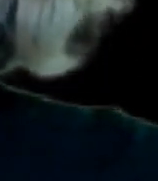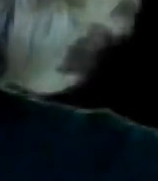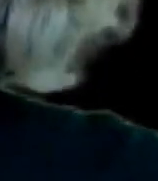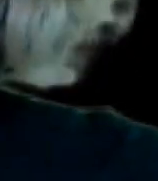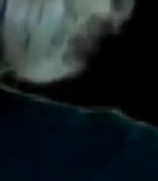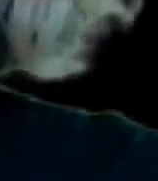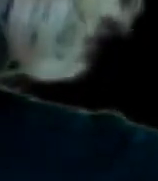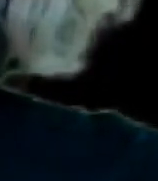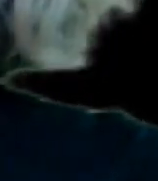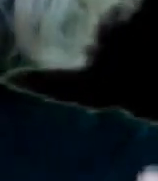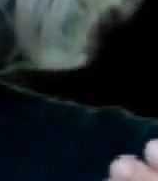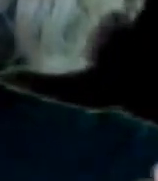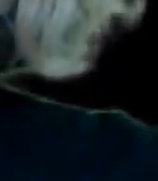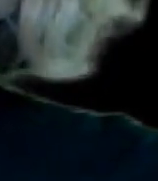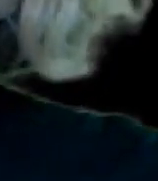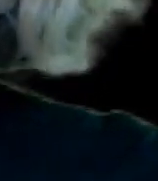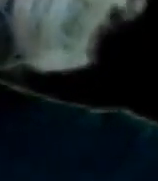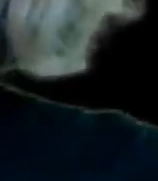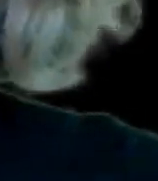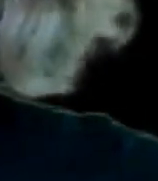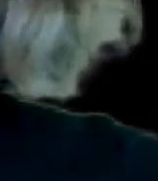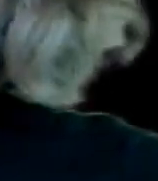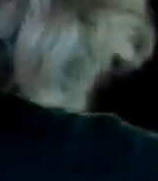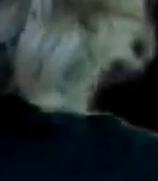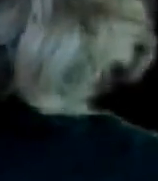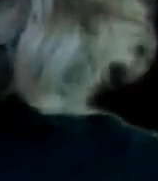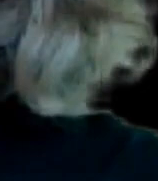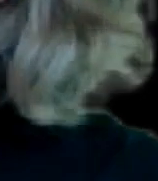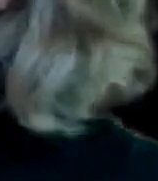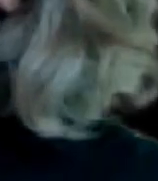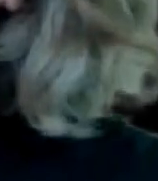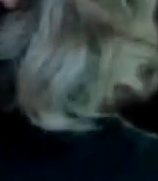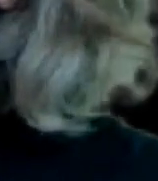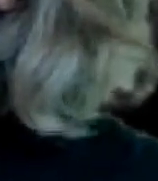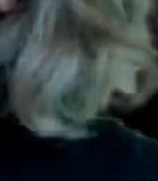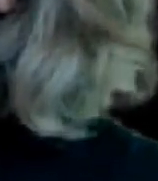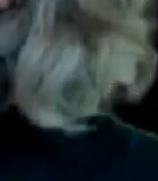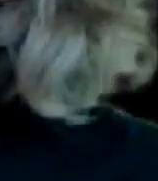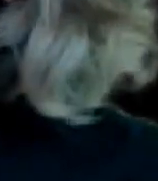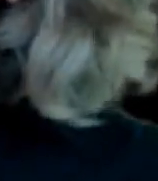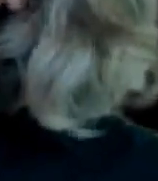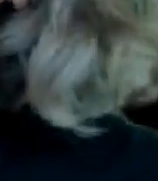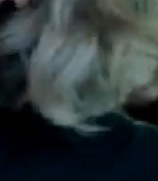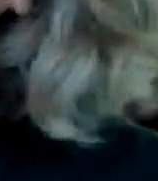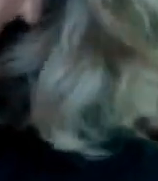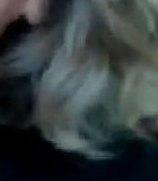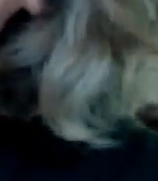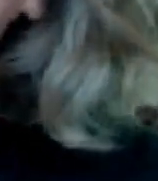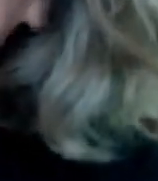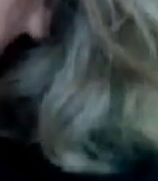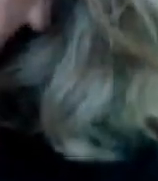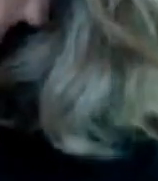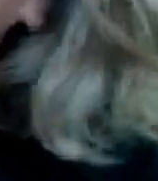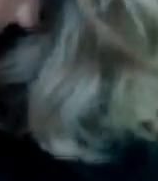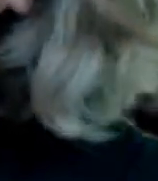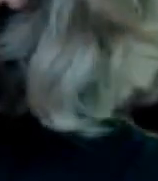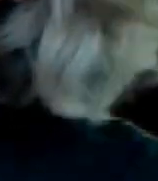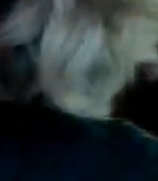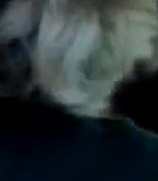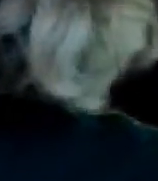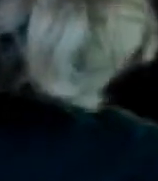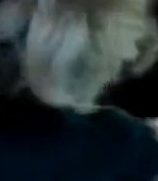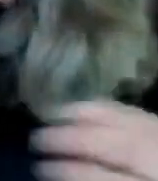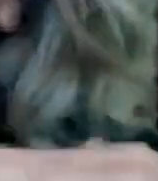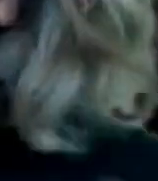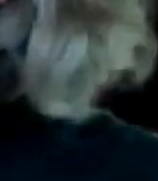No nos están Aceptando Y aceptando Nuestra ayuda Están Contra la cuarta Yo así lo